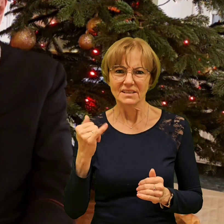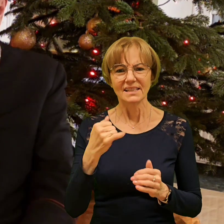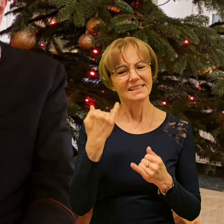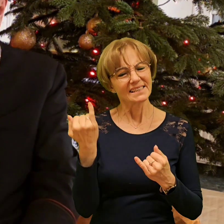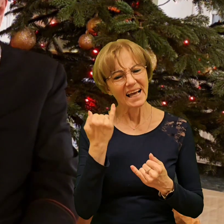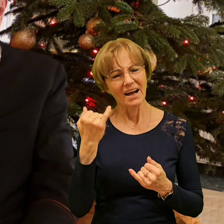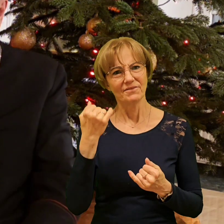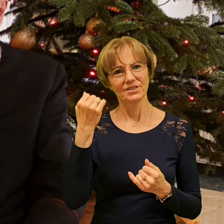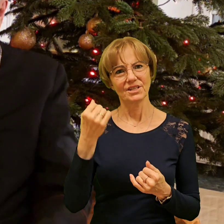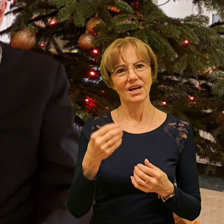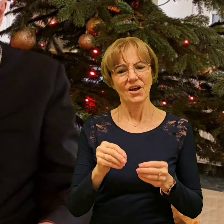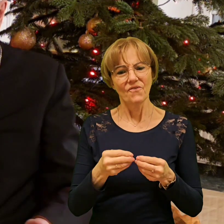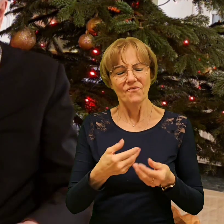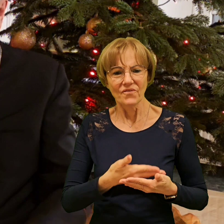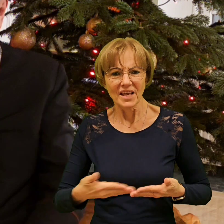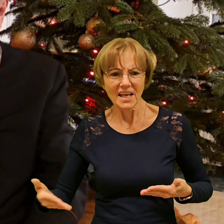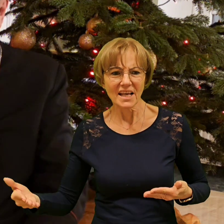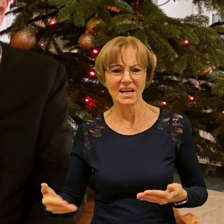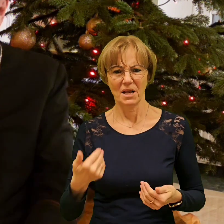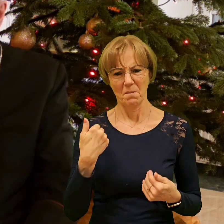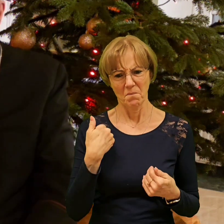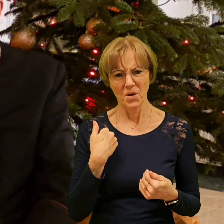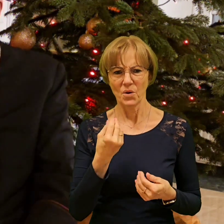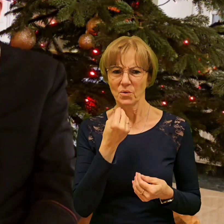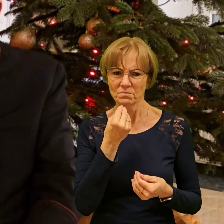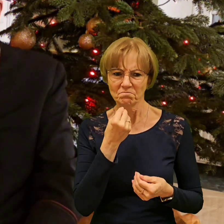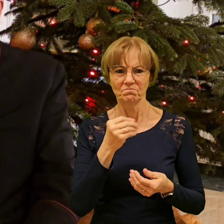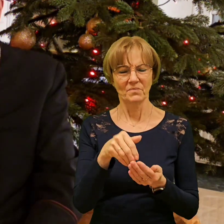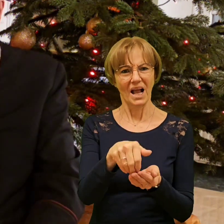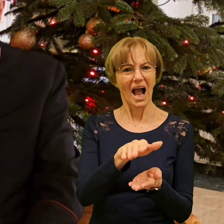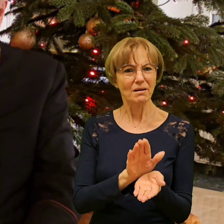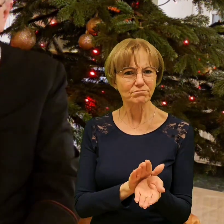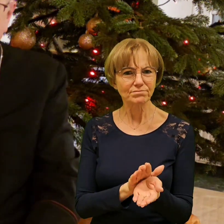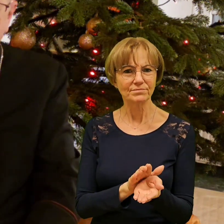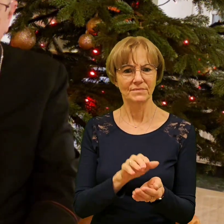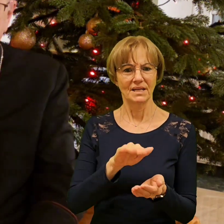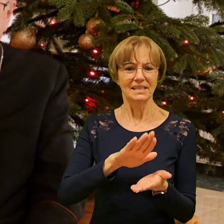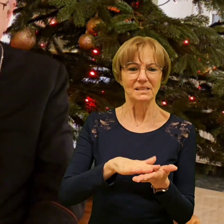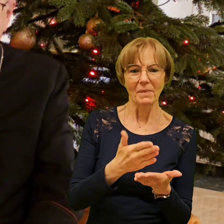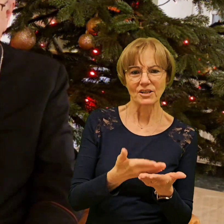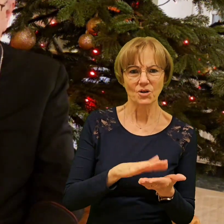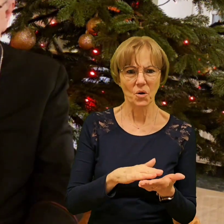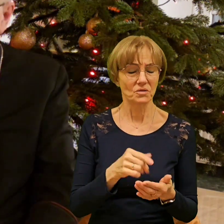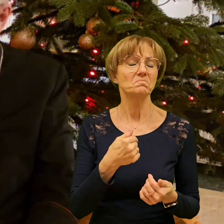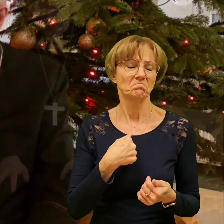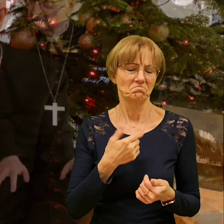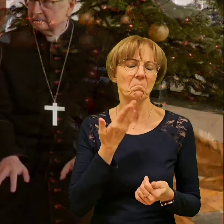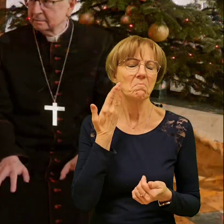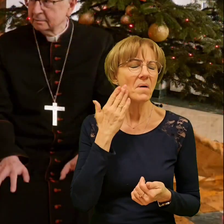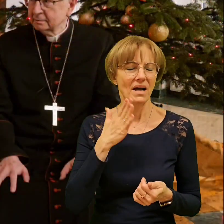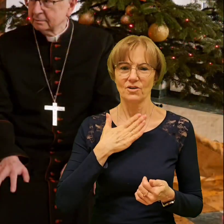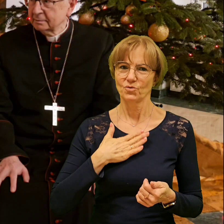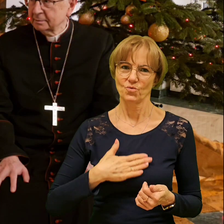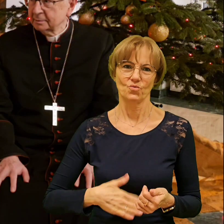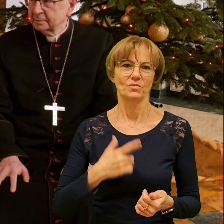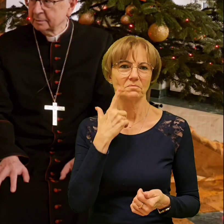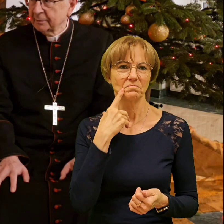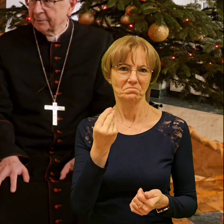się karp. A dlatego smażonego karpie, ja bardzo lubię. Jak w wspomina ksiądz arcybiskup w